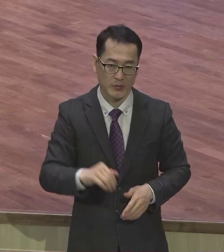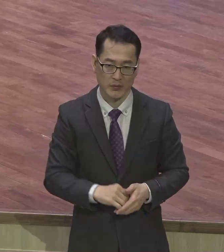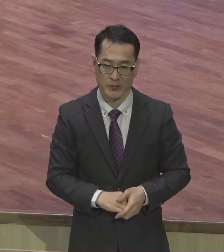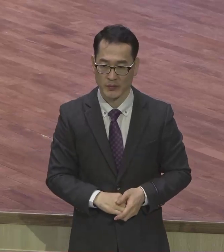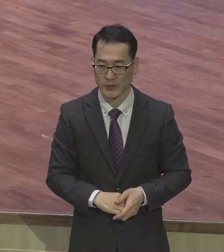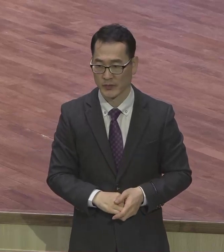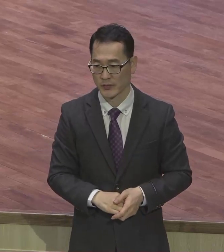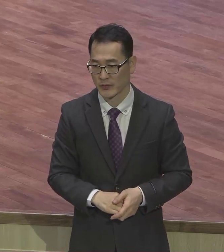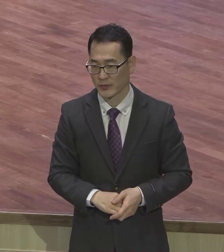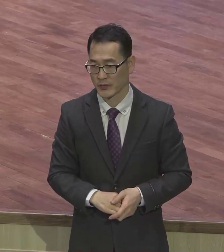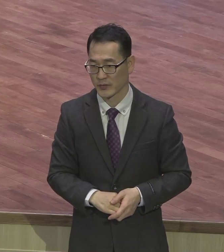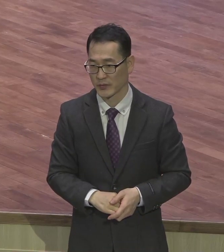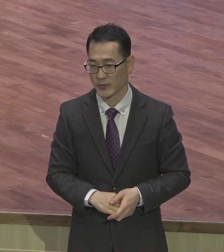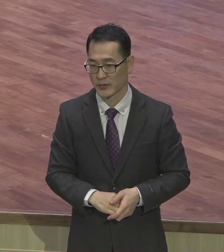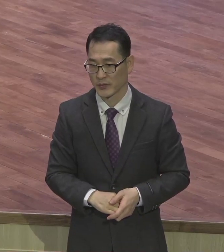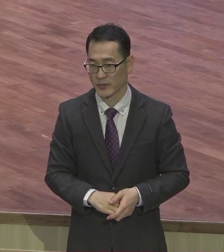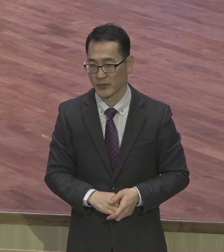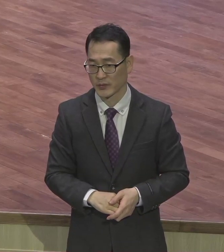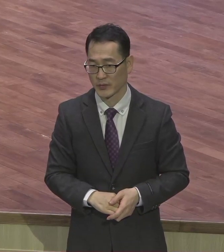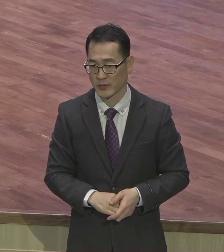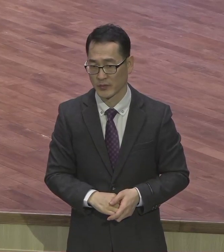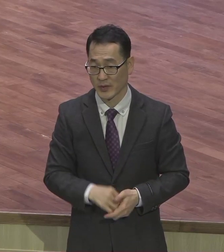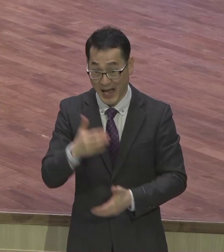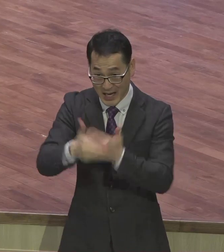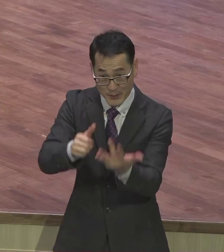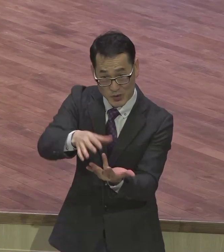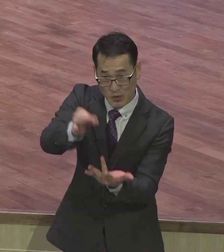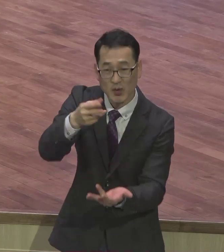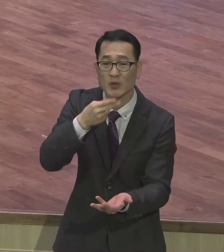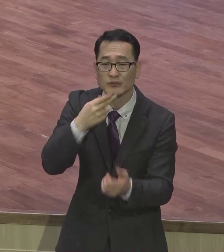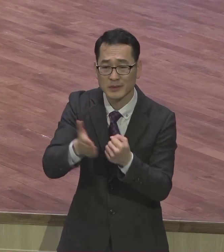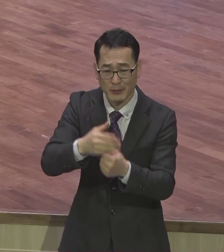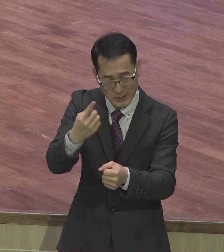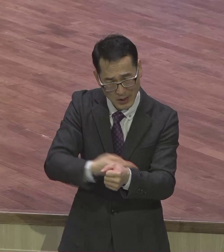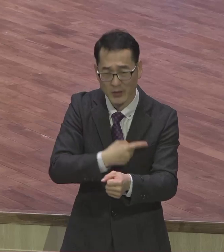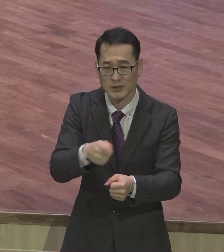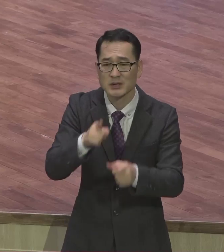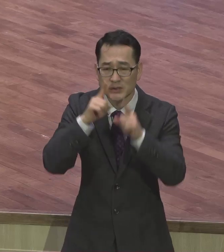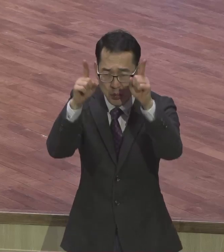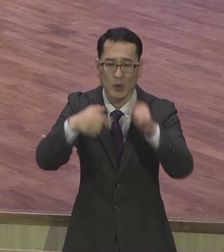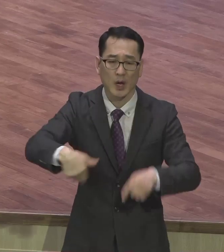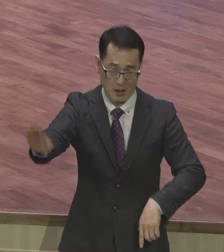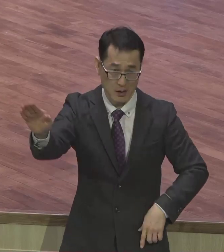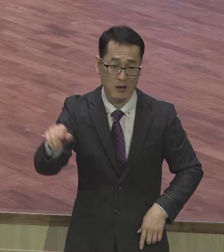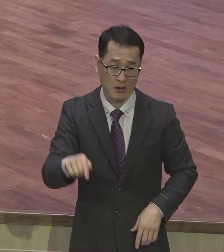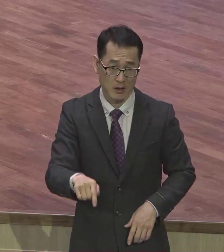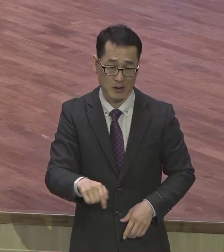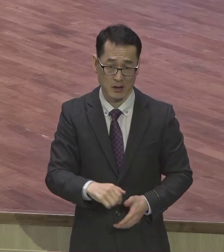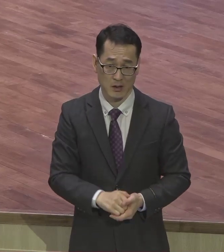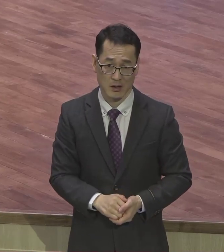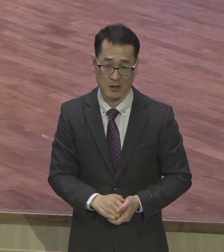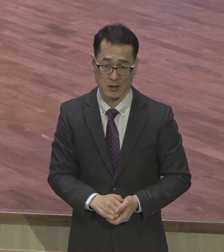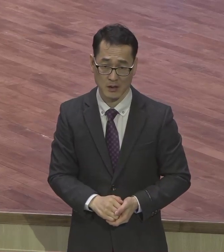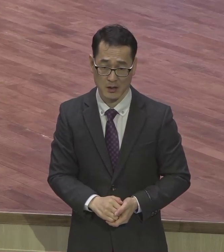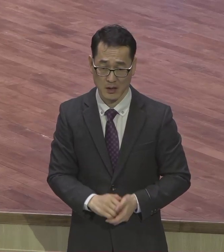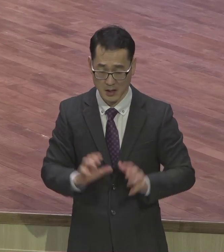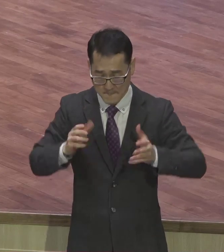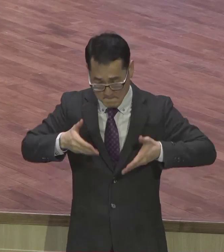지옥하게 되어있는 게 정상이요. 태어나서 어머니 뱃속에 태어나서 살다가 그냥 착한 일이라든